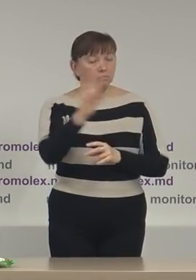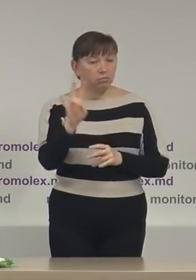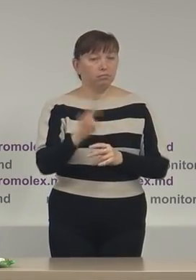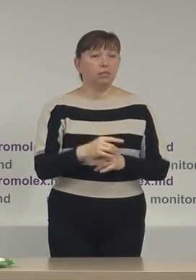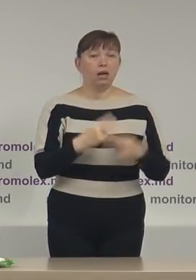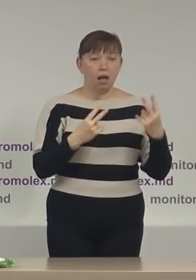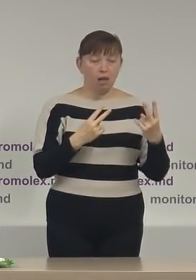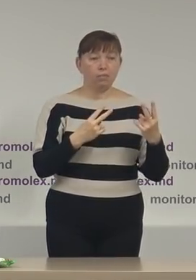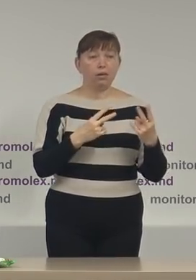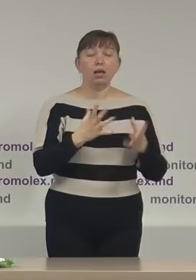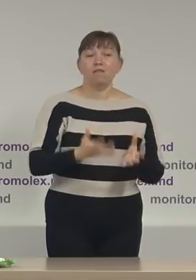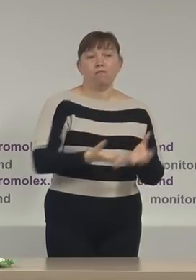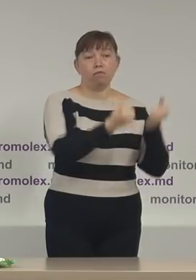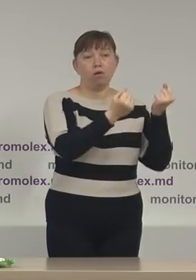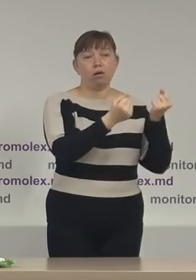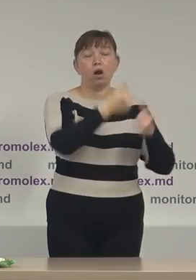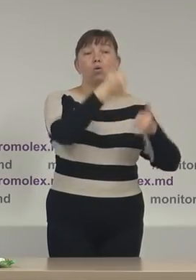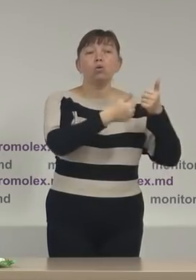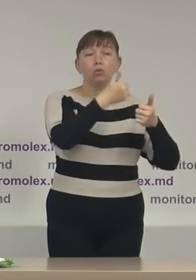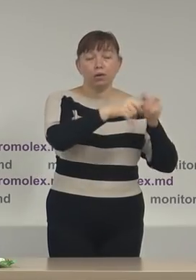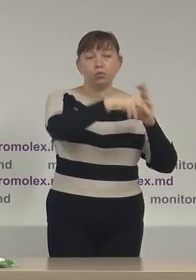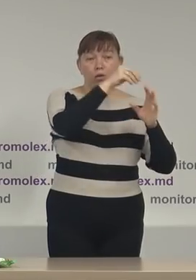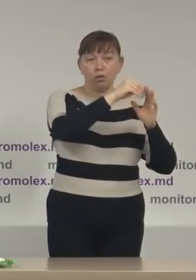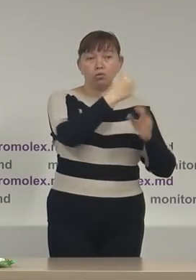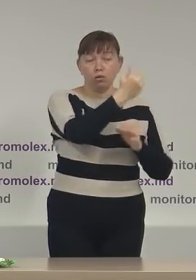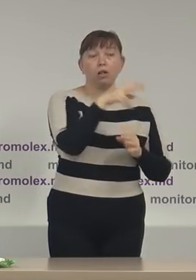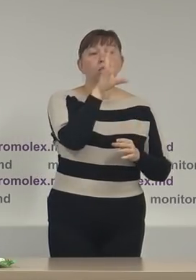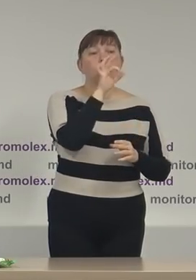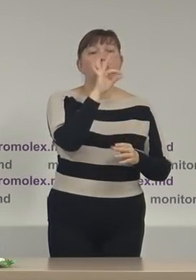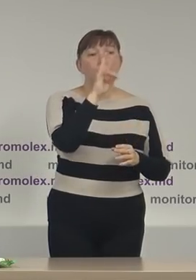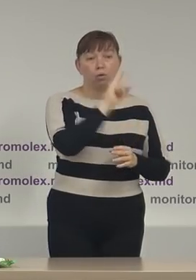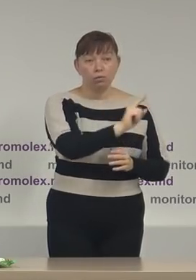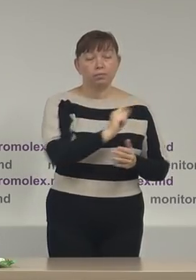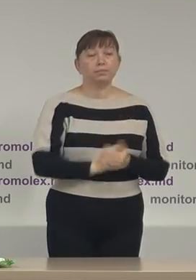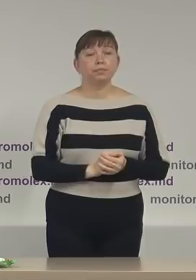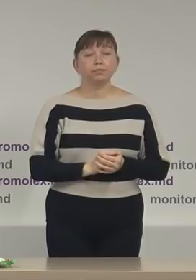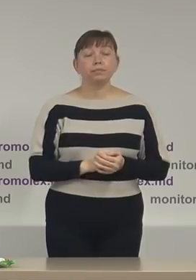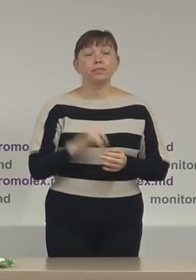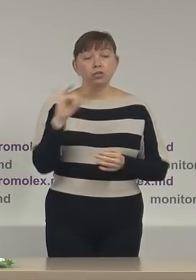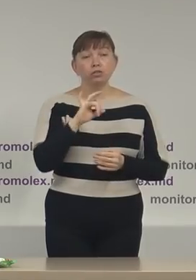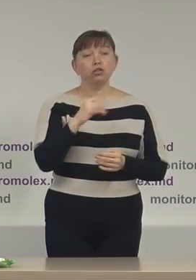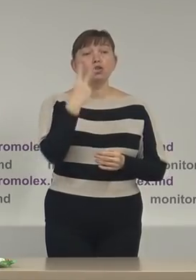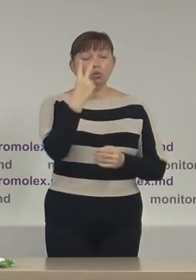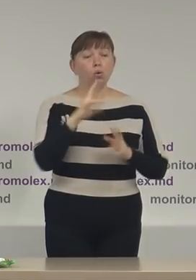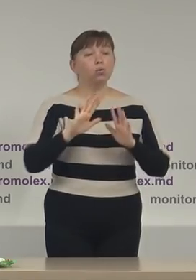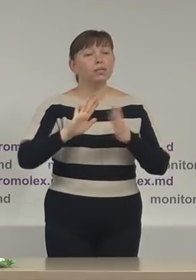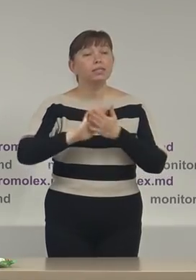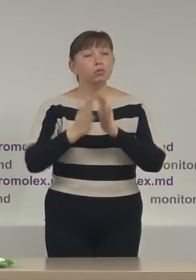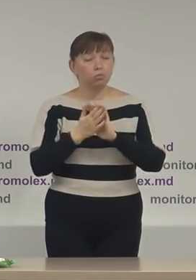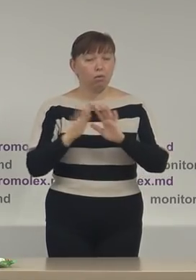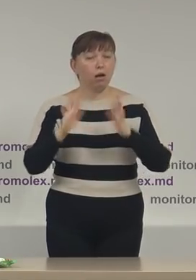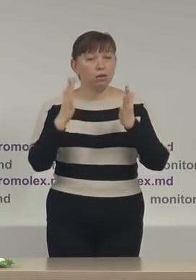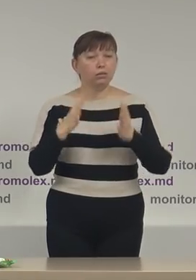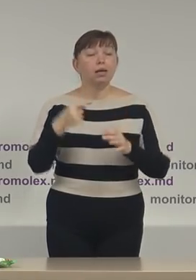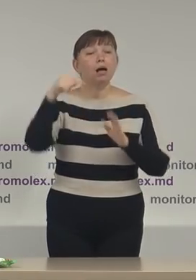situații fiind în favoarea concurentului electoral Igor Dodon cel puțin două situații